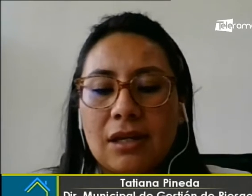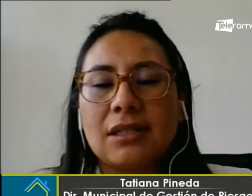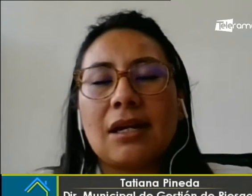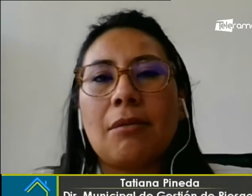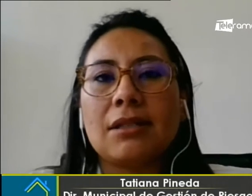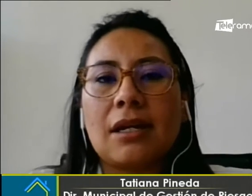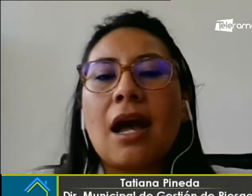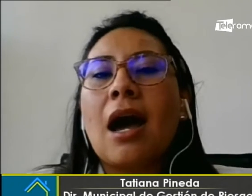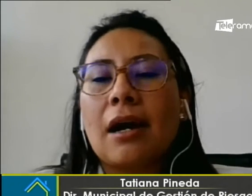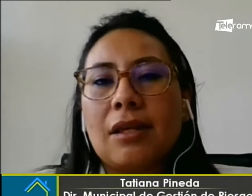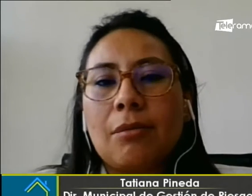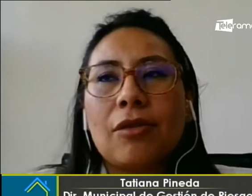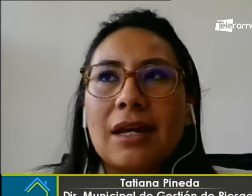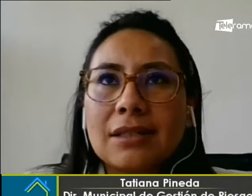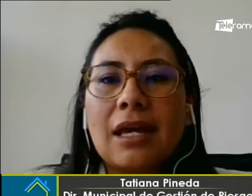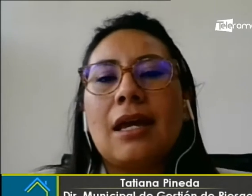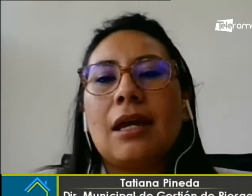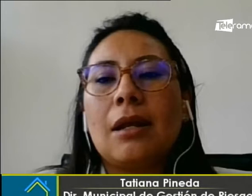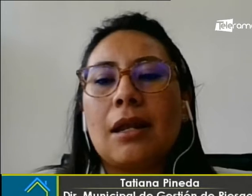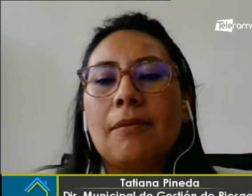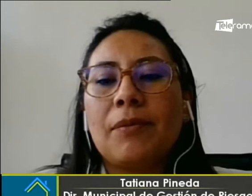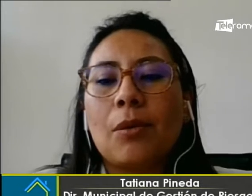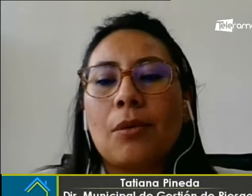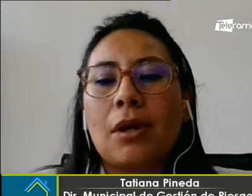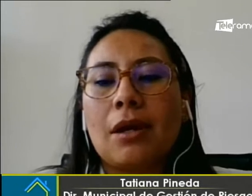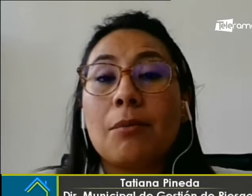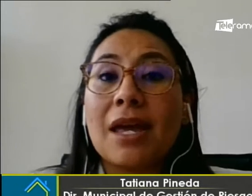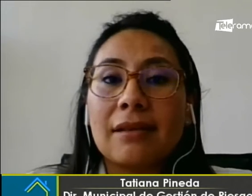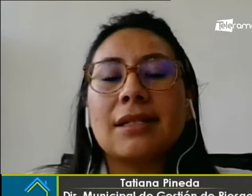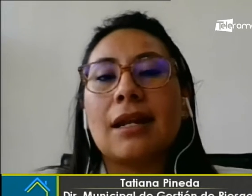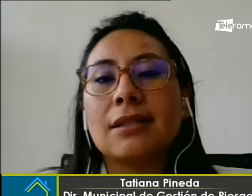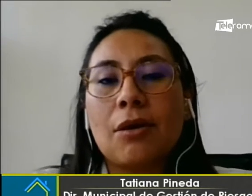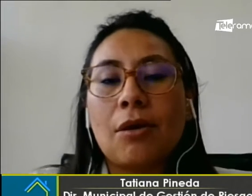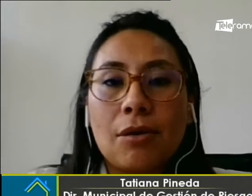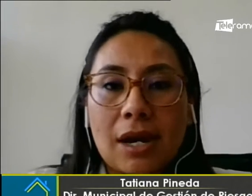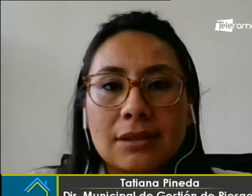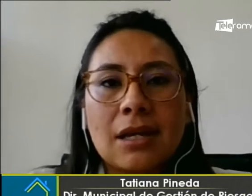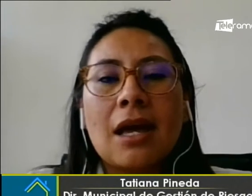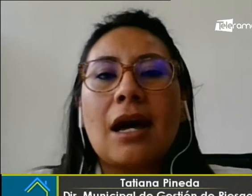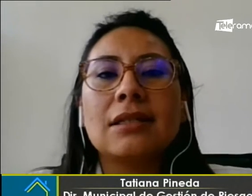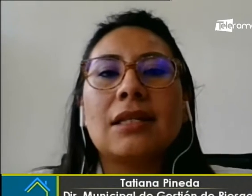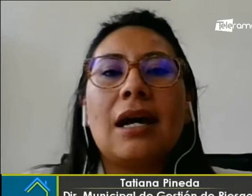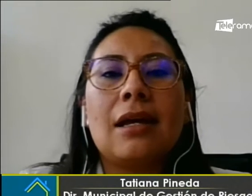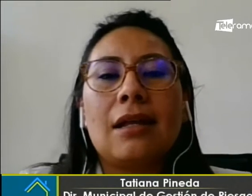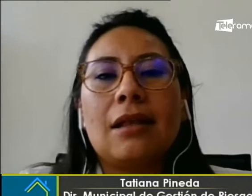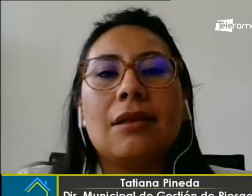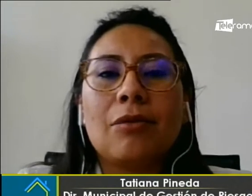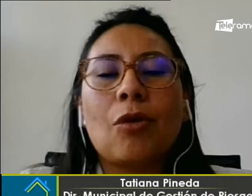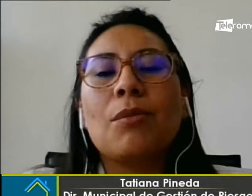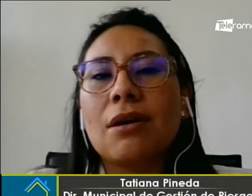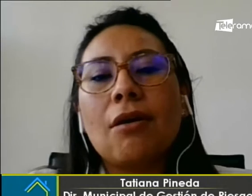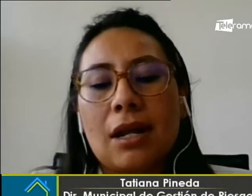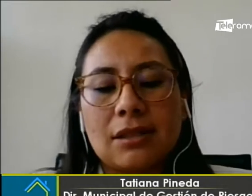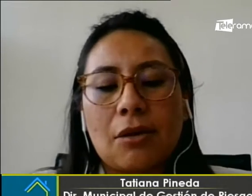contingencia, que va a estar activo desde el viernes a las 0 horas hasta el